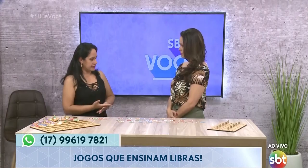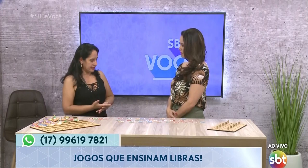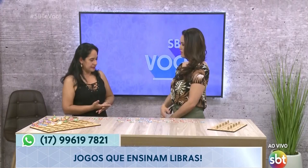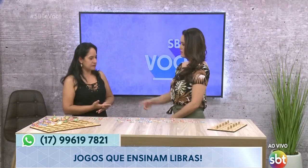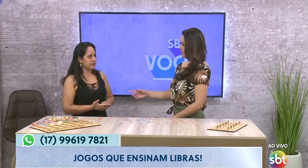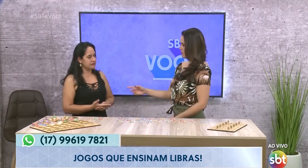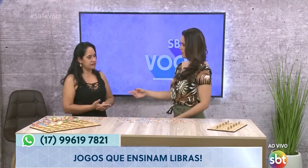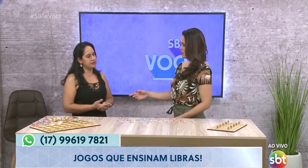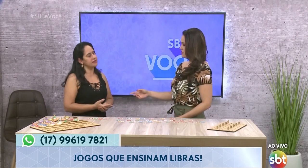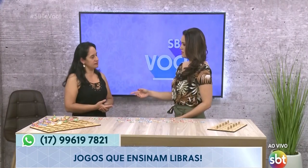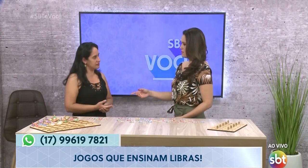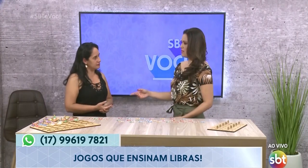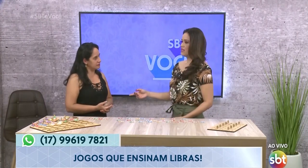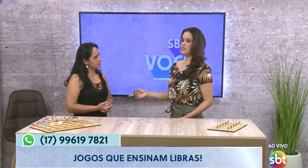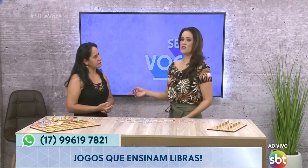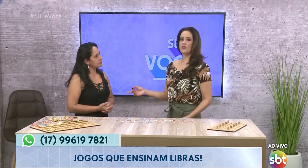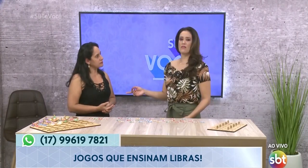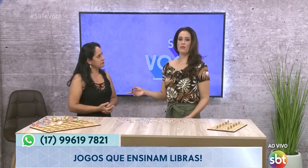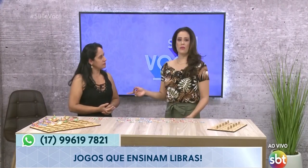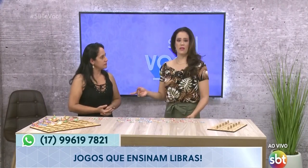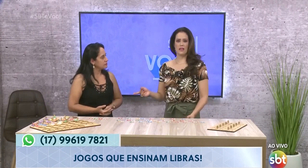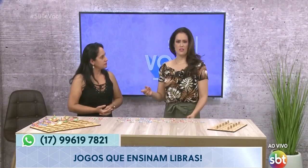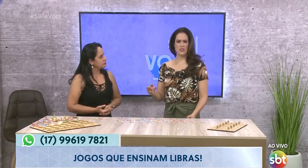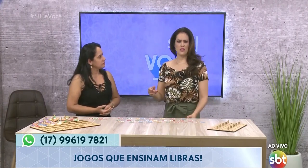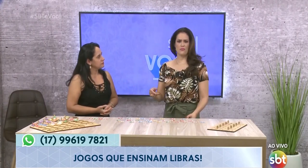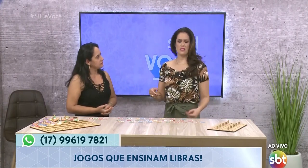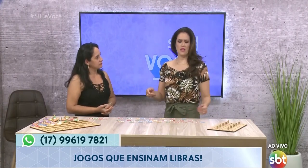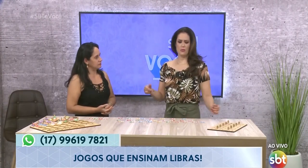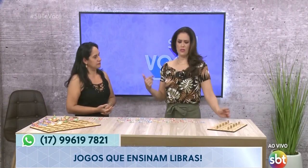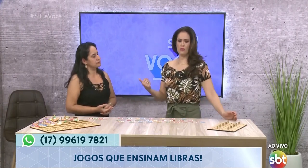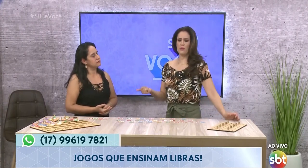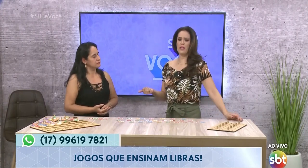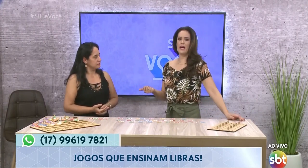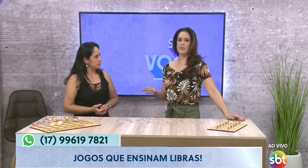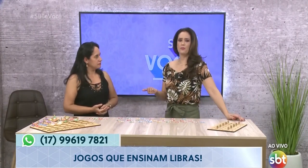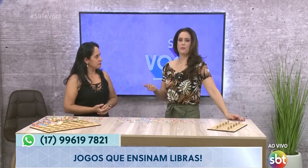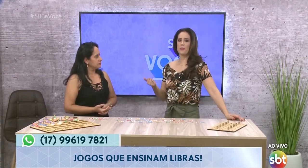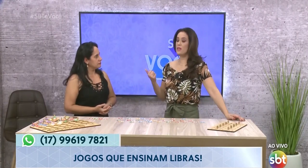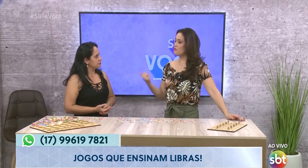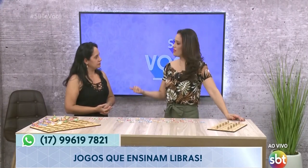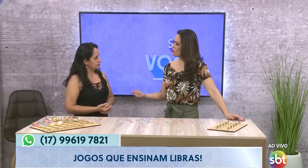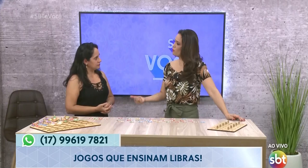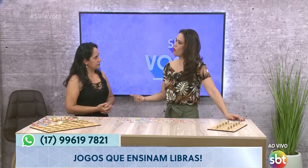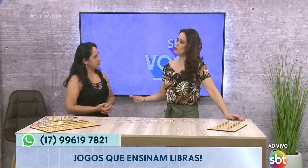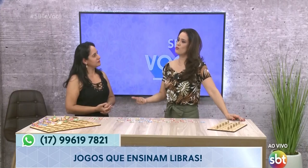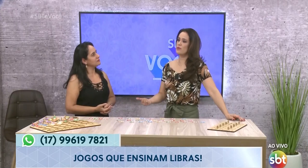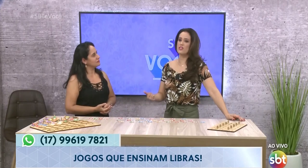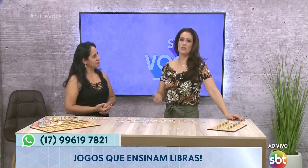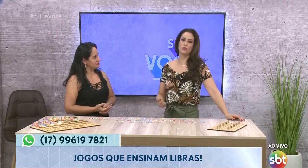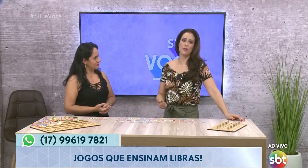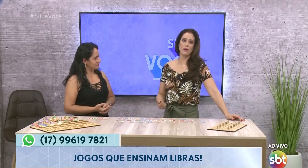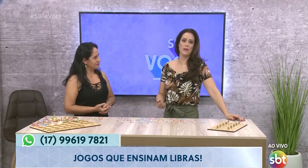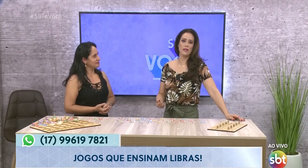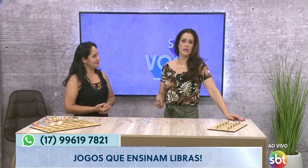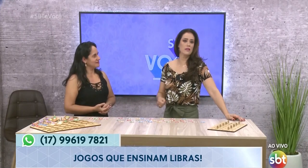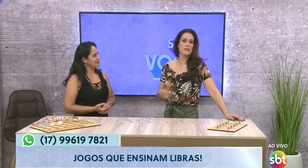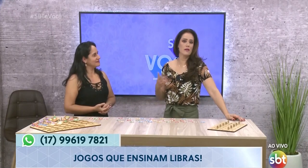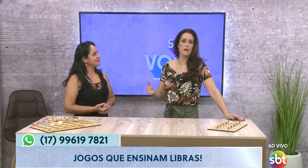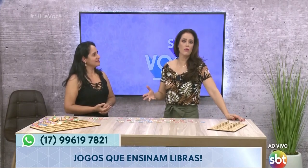de sinais pra essas crianças. Você sabia que esses dias eu tava no mercado, esses dias não faz tempo, eu tava no mercado e veio um moço pedir ajuda pra mim, ele queria saber